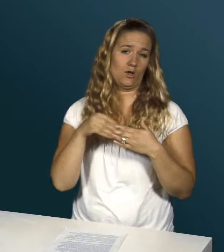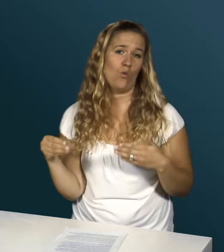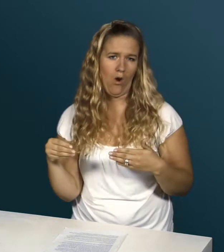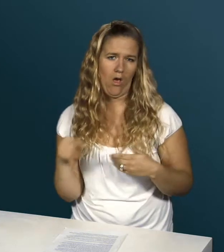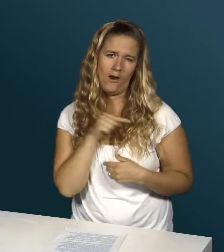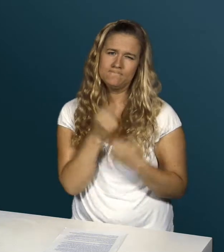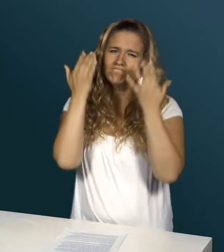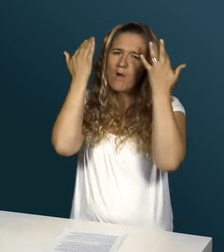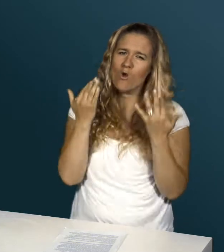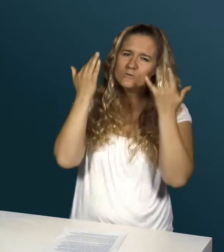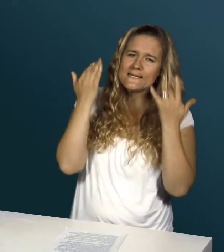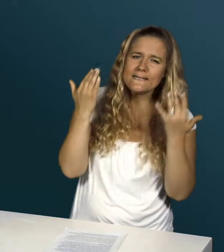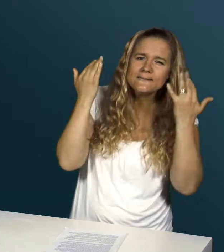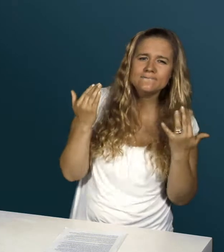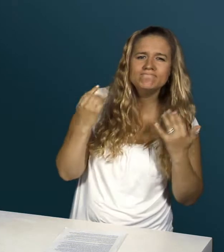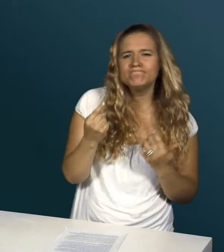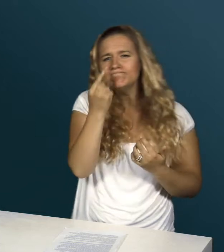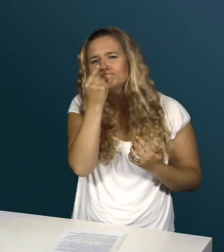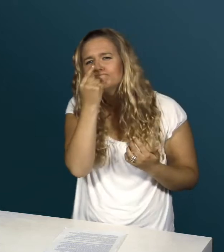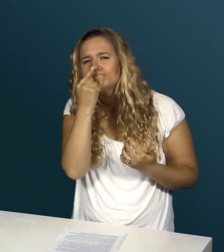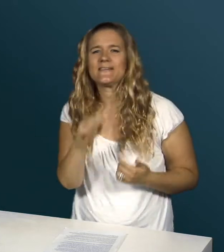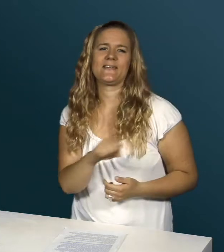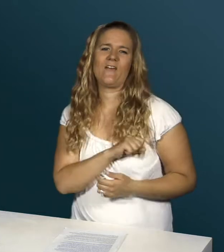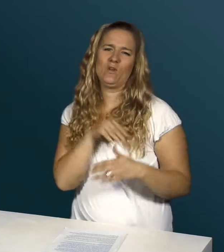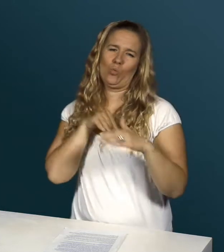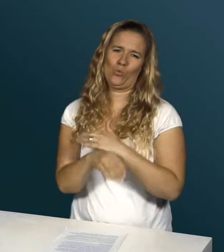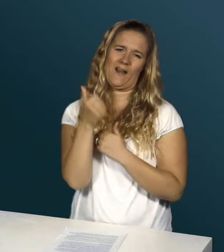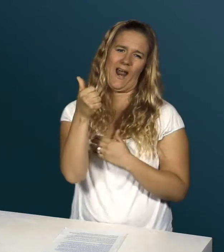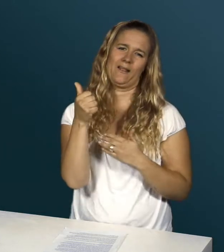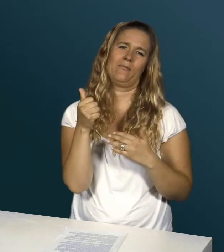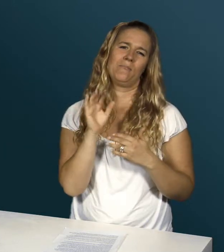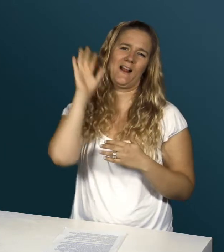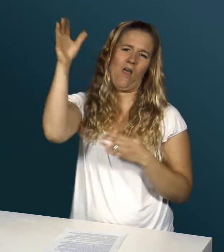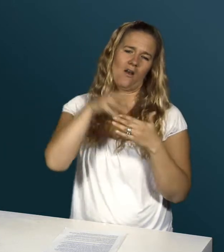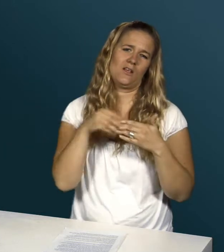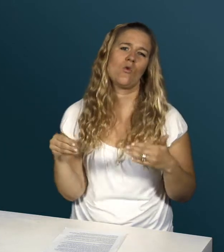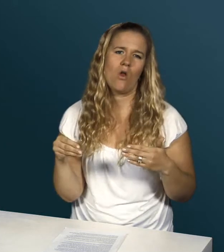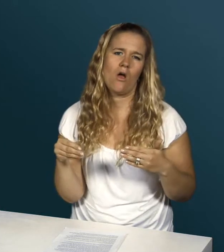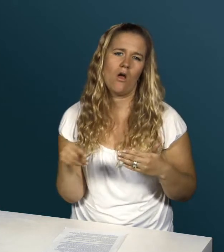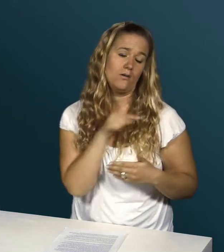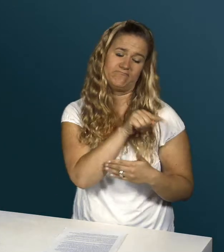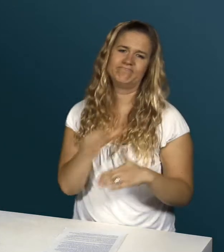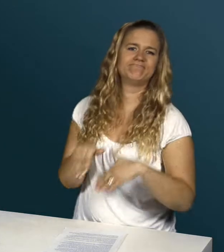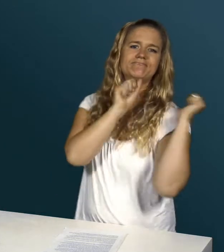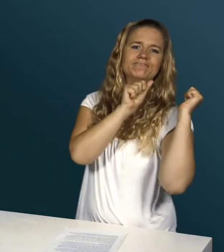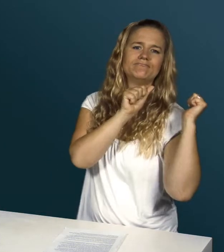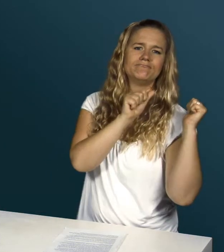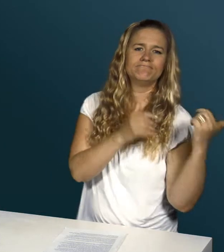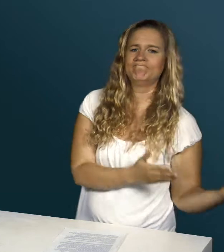einer Milliarde Dollar. Sie haben dies alles berechnet und vermuten lediglich einen Gewinn von unter einer Milliarde Dollar zu erzielen.